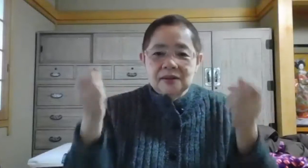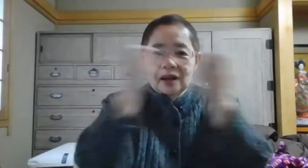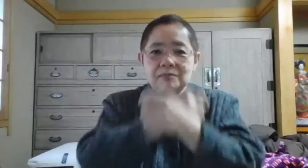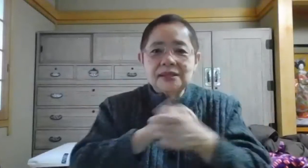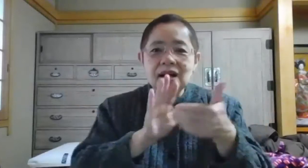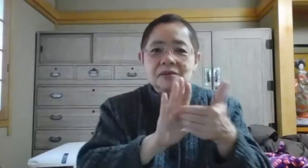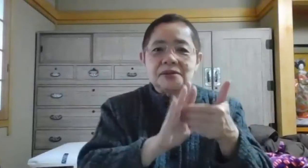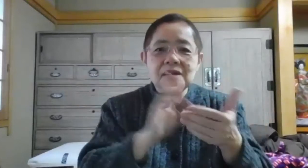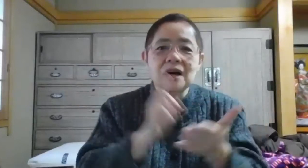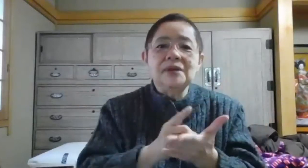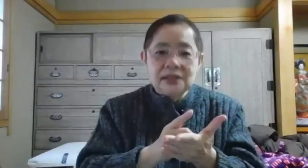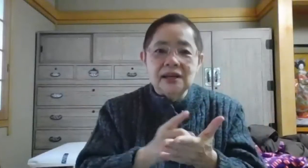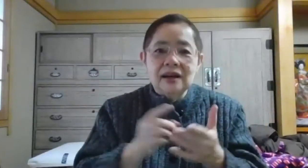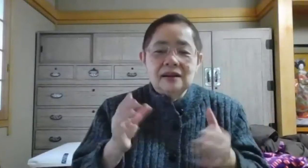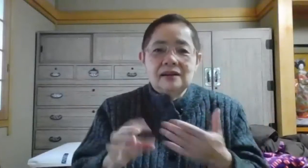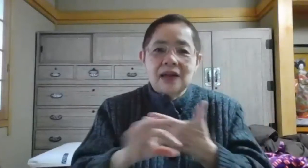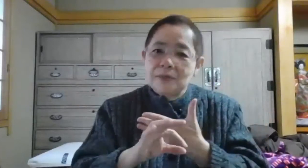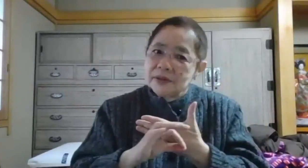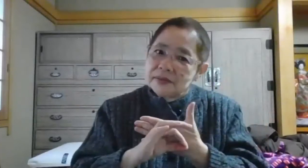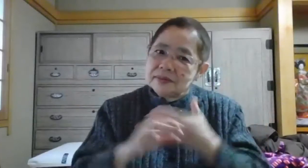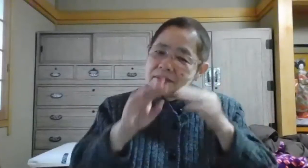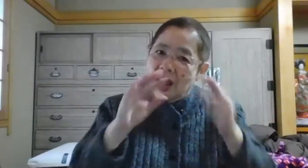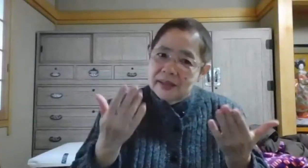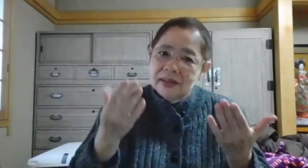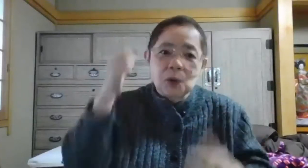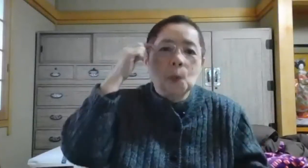間違いを防ぐために、たぶんないんだと思います。